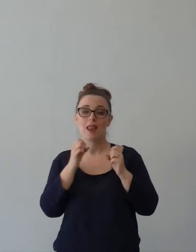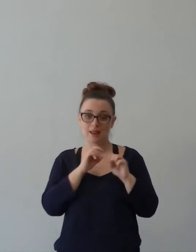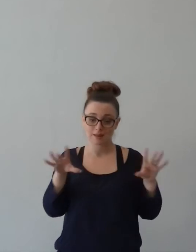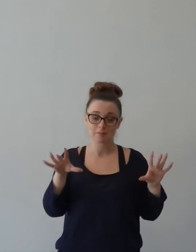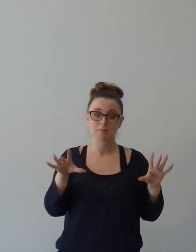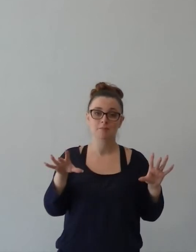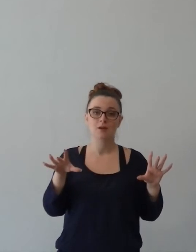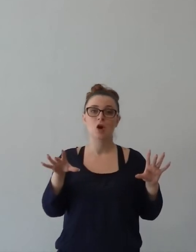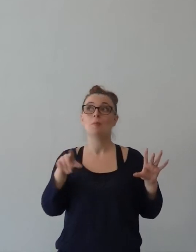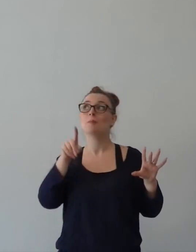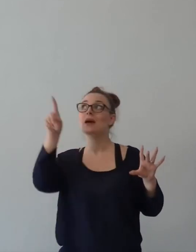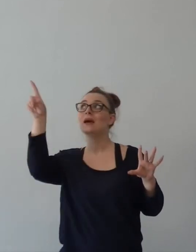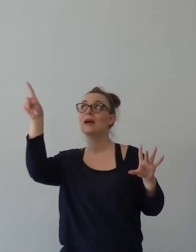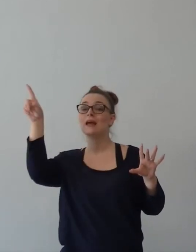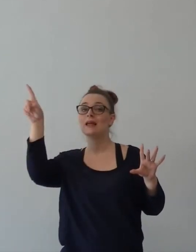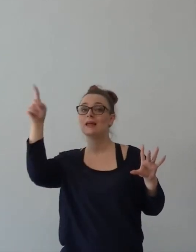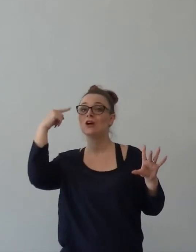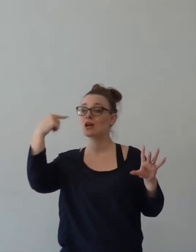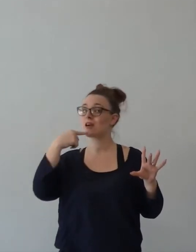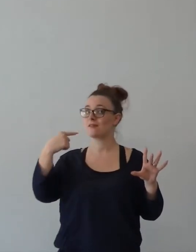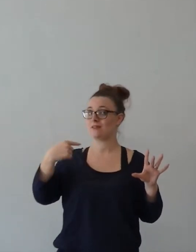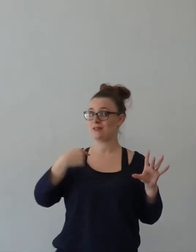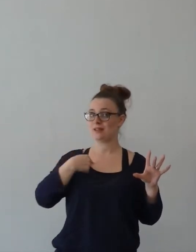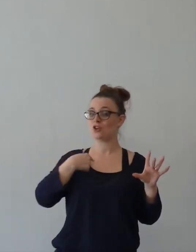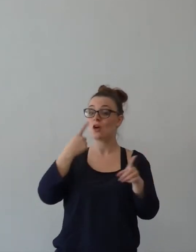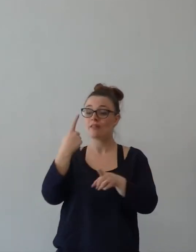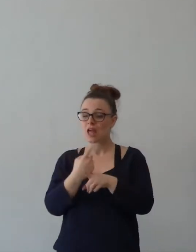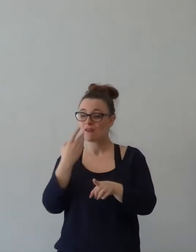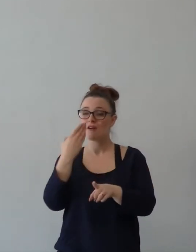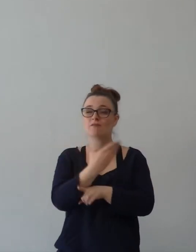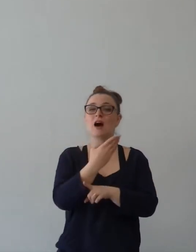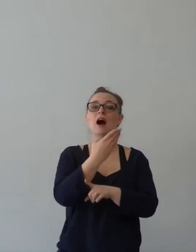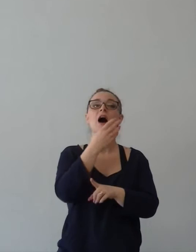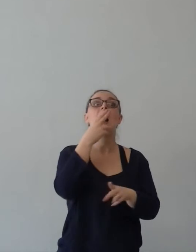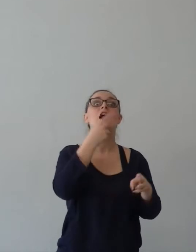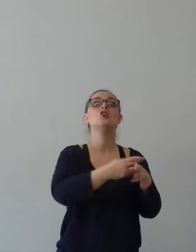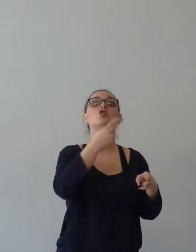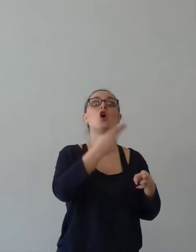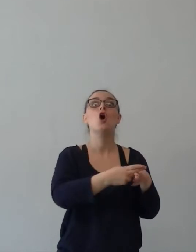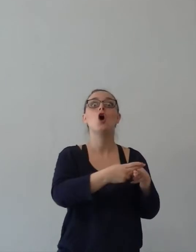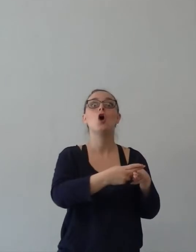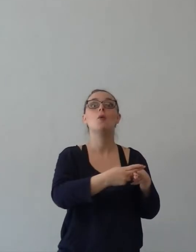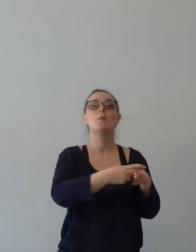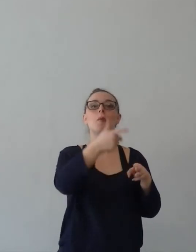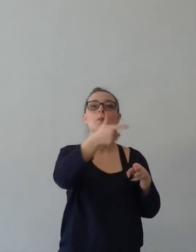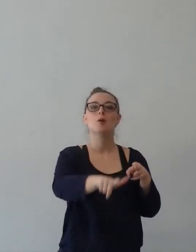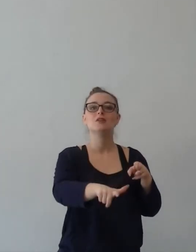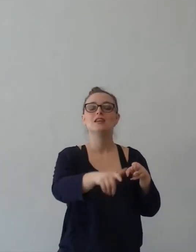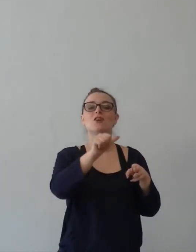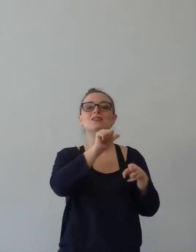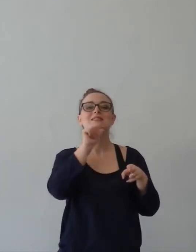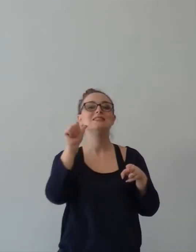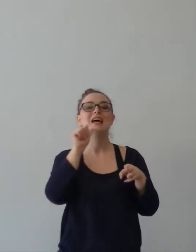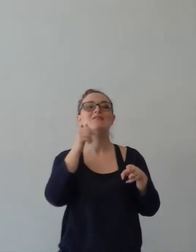andare a Roma a testimoniare a chi? A Nerone. Ora,